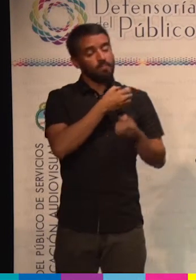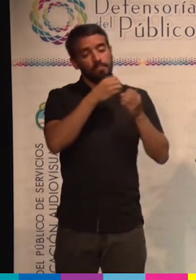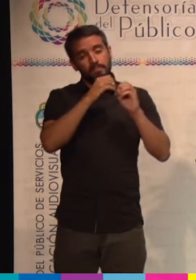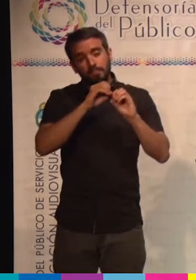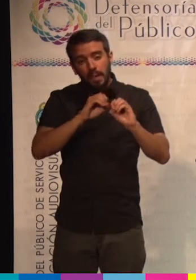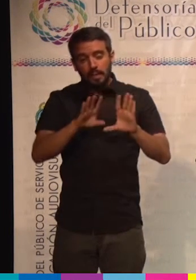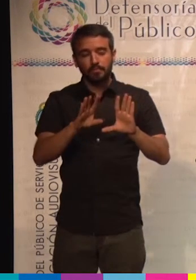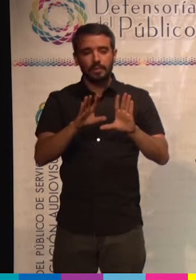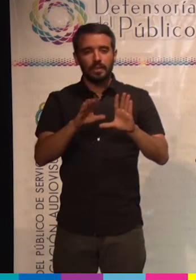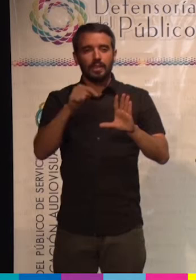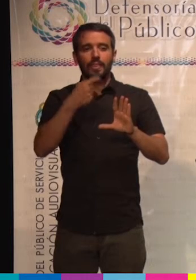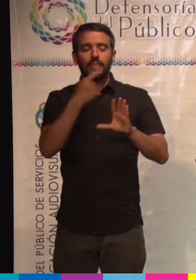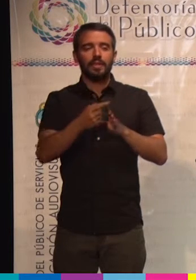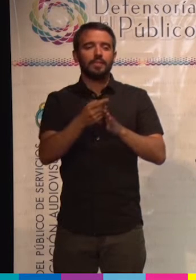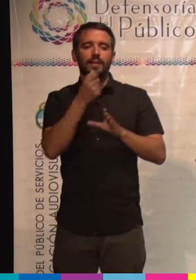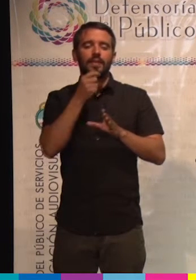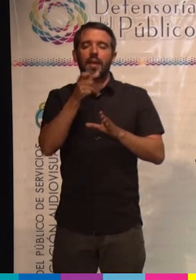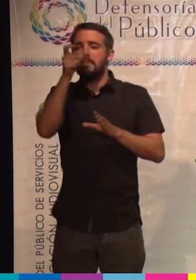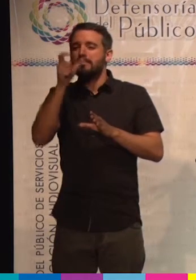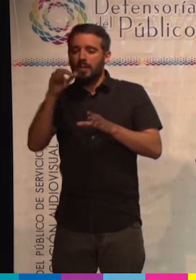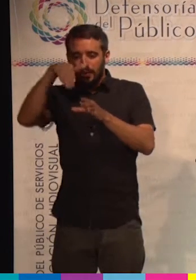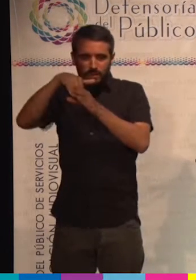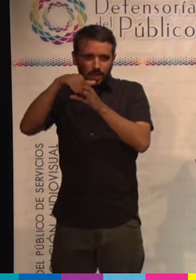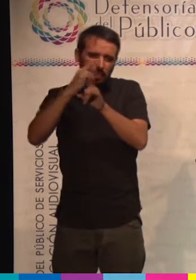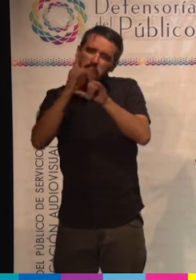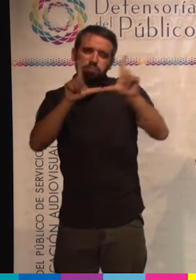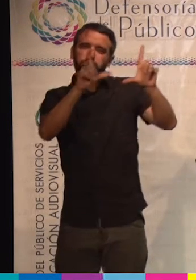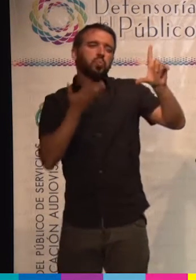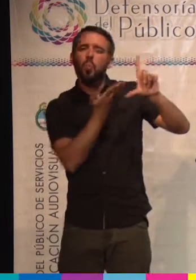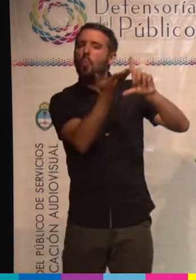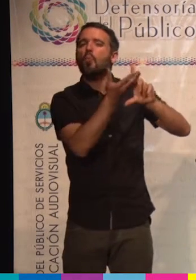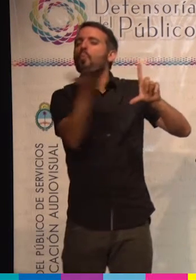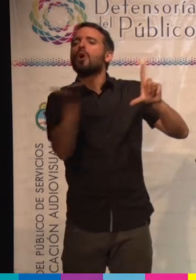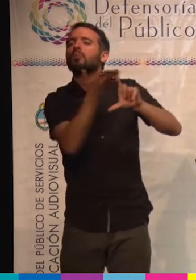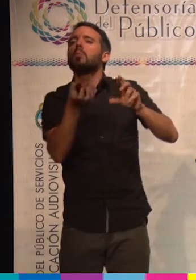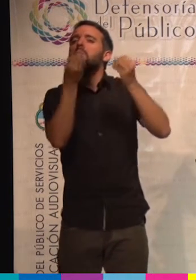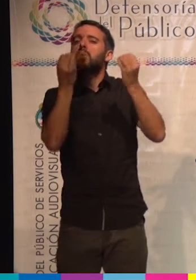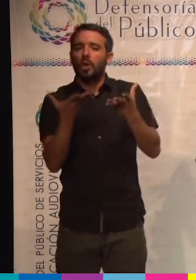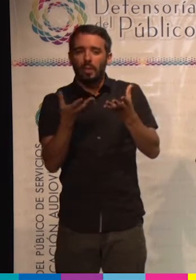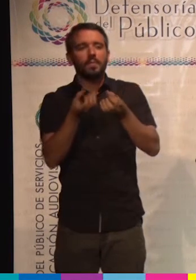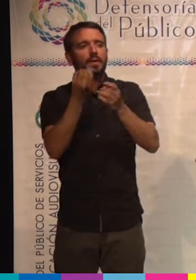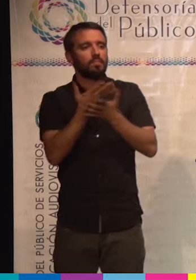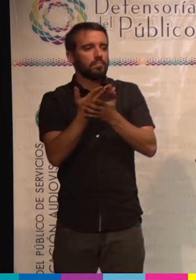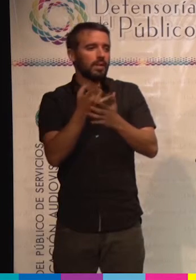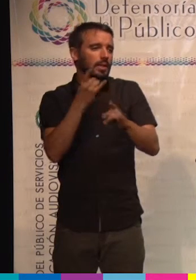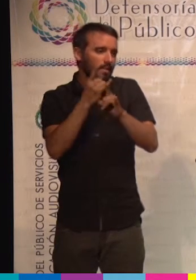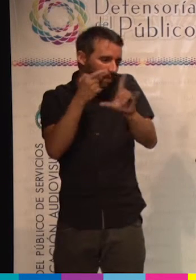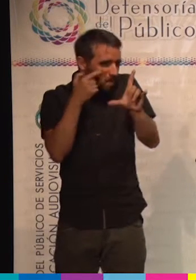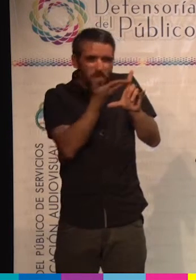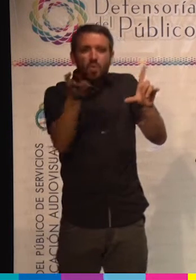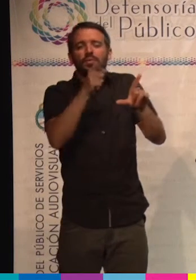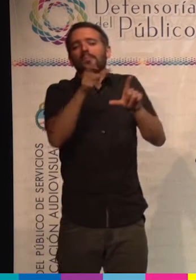es la población más expuesta en los medios y por qué y para qué, ¿no? ¿Por qué? Porque son absolutamente funcionales